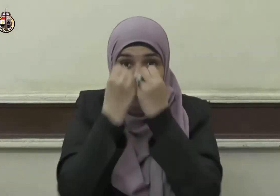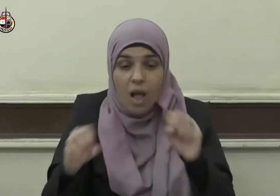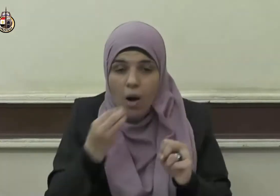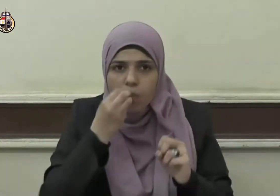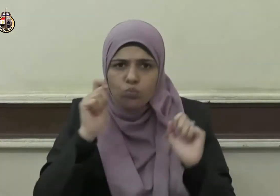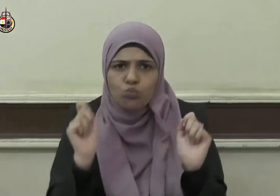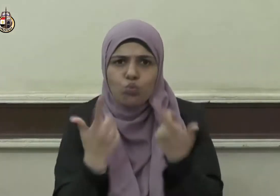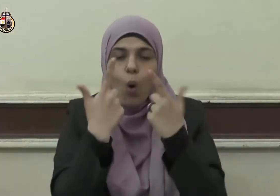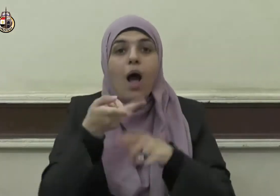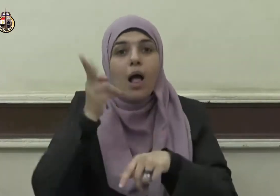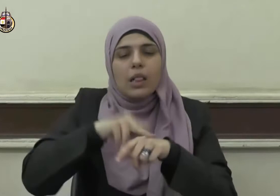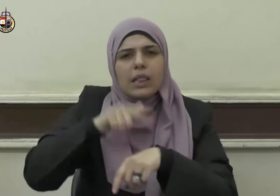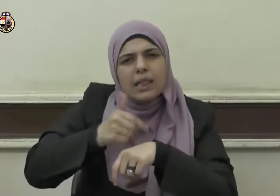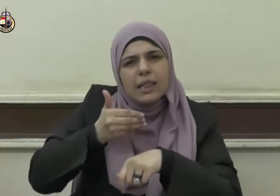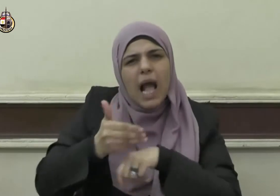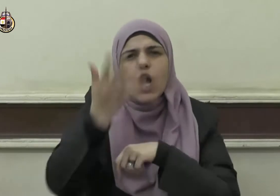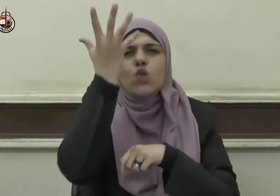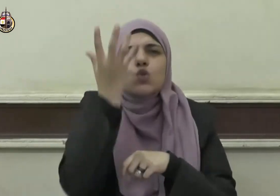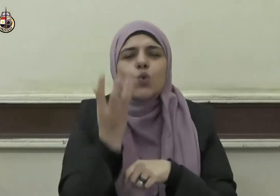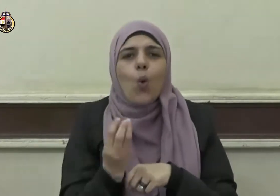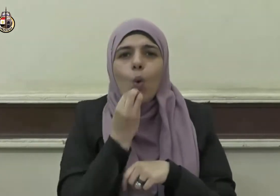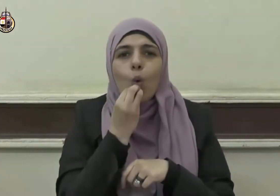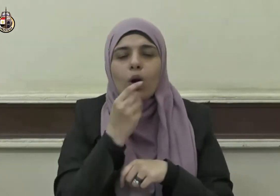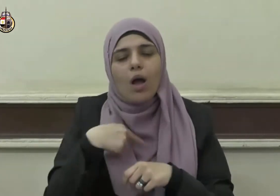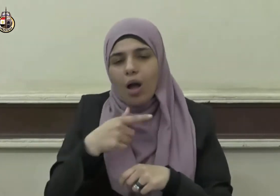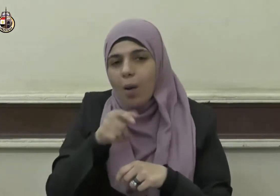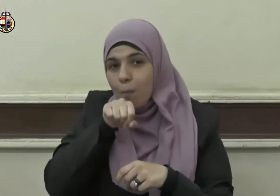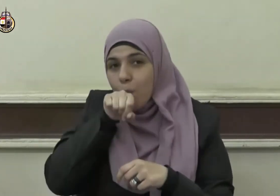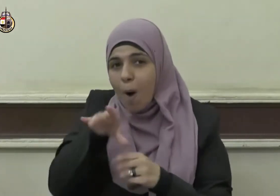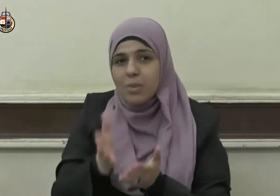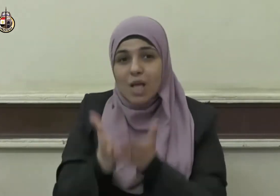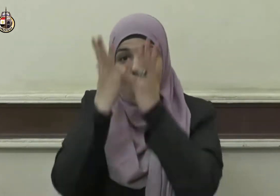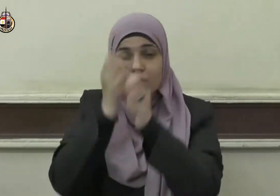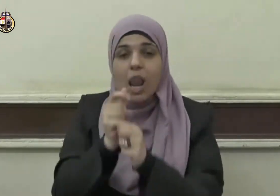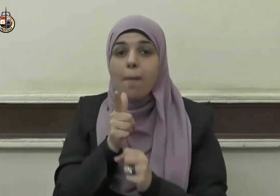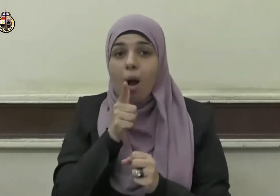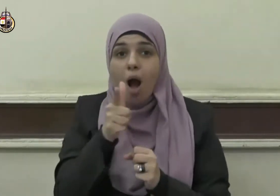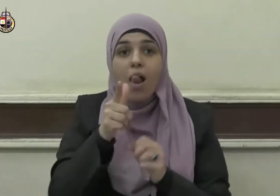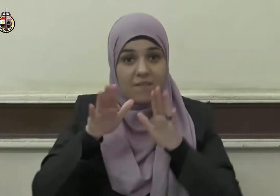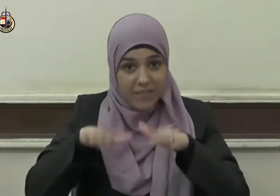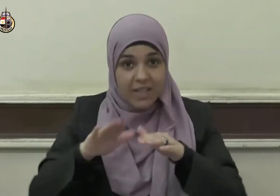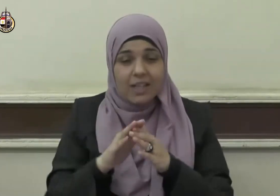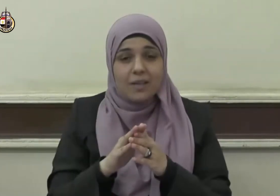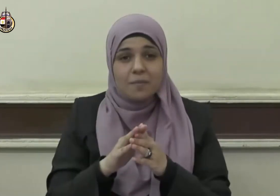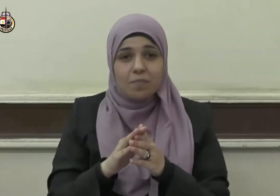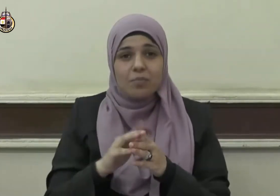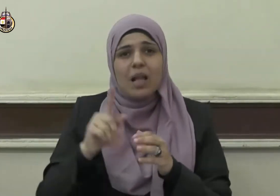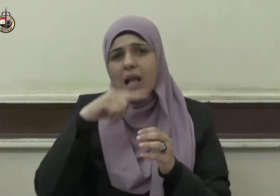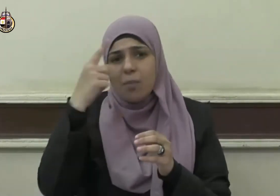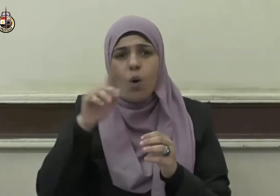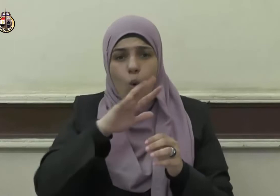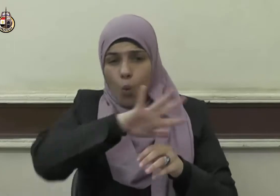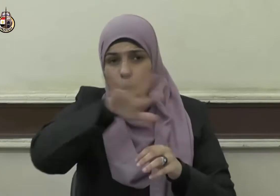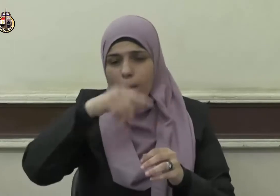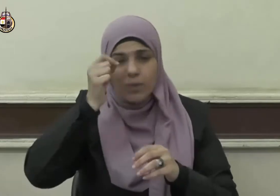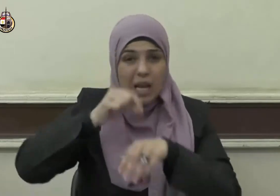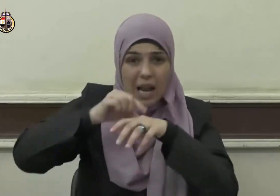السحور حيث يقول نبينا صلى الله عليه وسلم لا تزال أمتي بخير